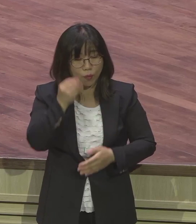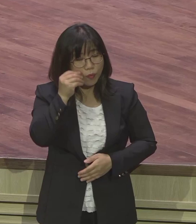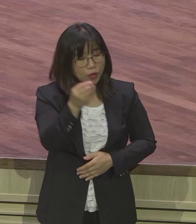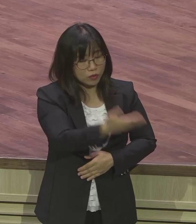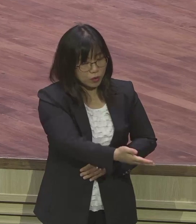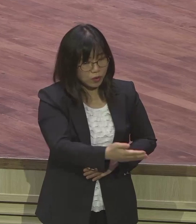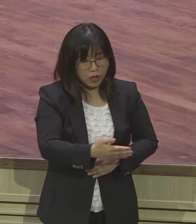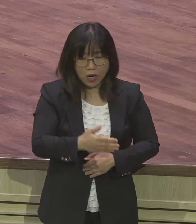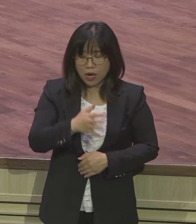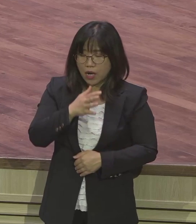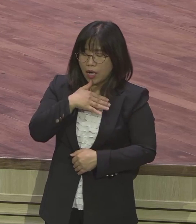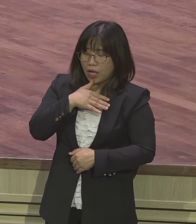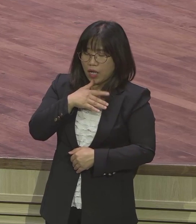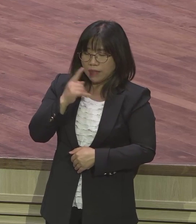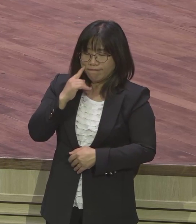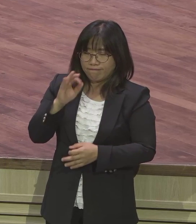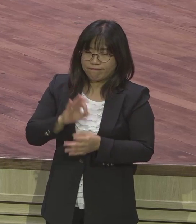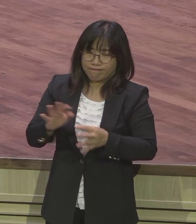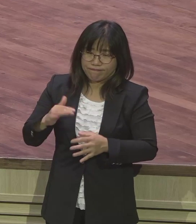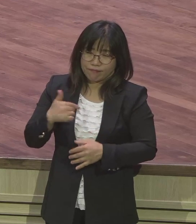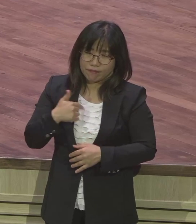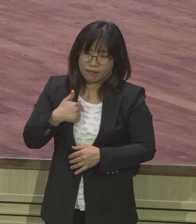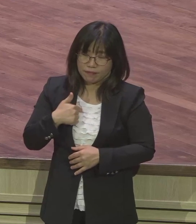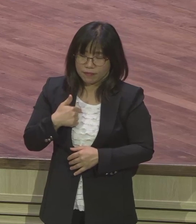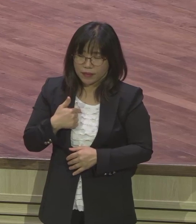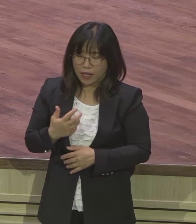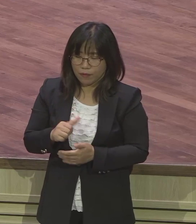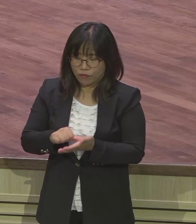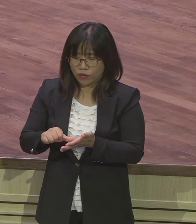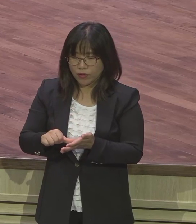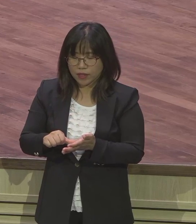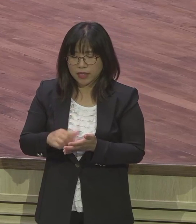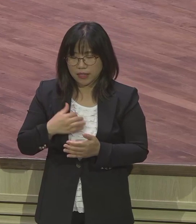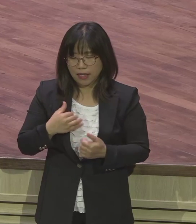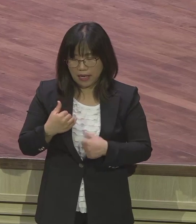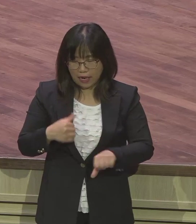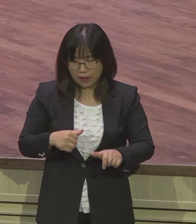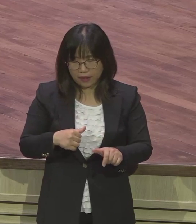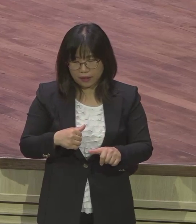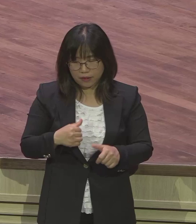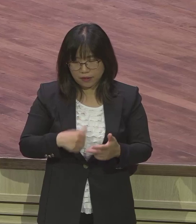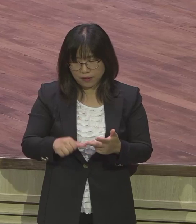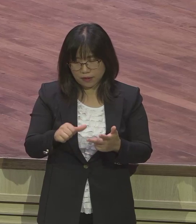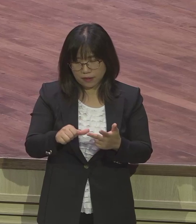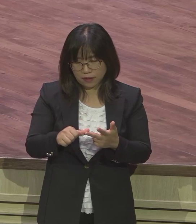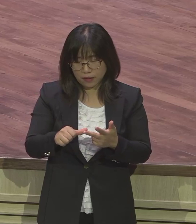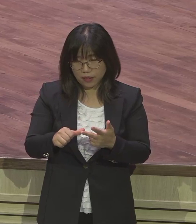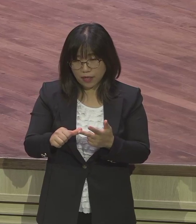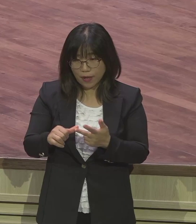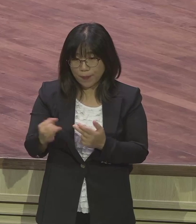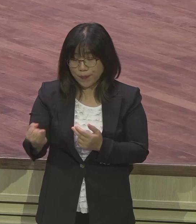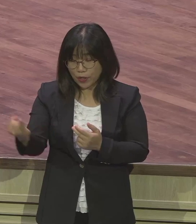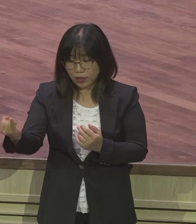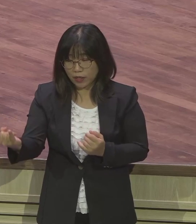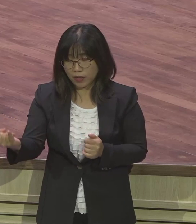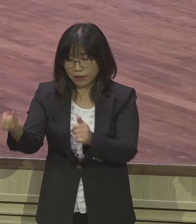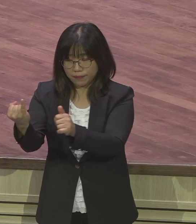나보다 옳도다 내가 그를 내 아들 셀렉이 주지 아니었으므로다 하고 다시는 그를 가까이 하지 아니하였더라